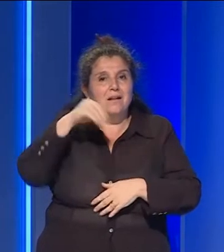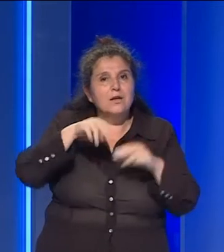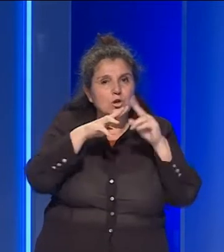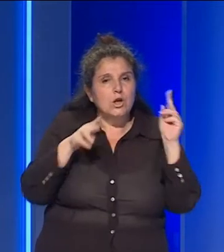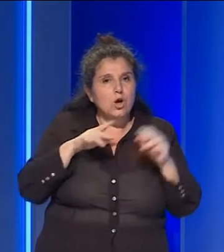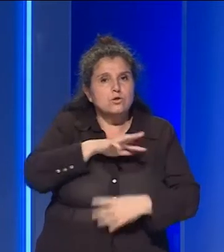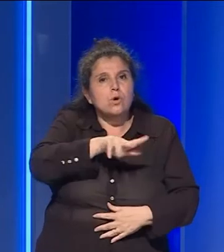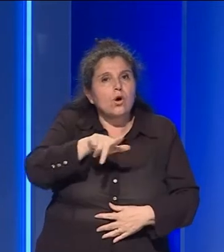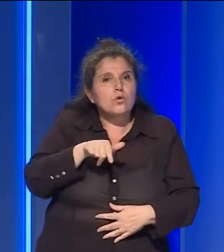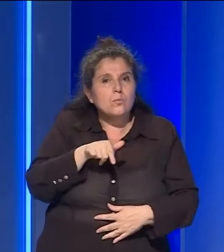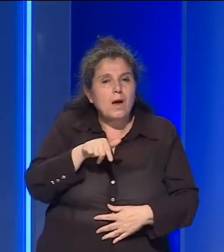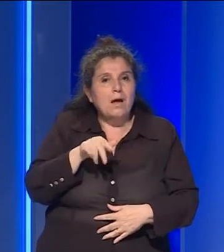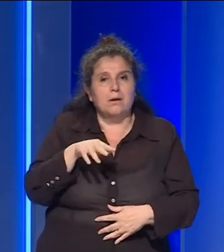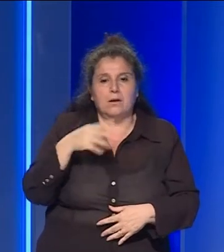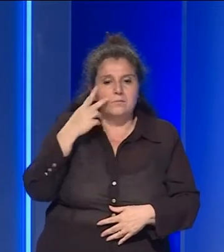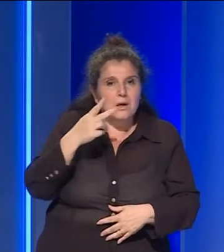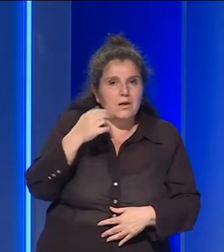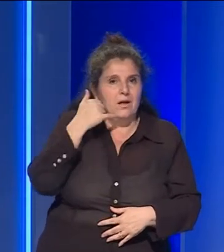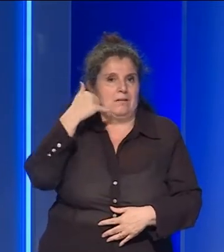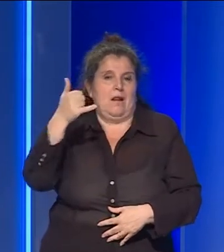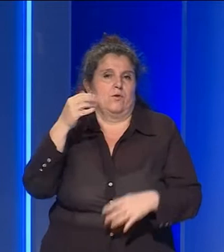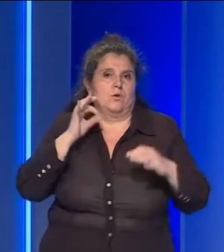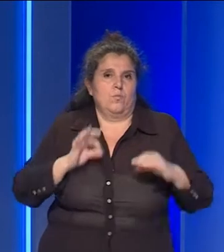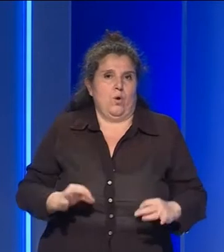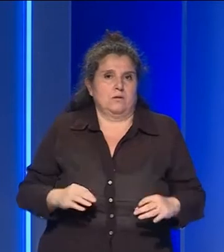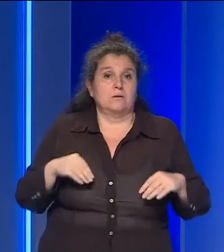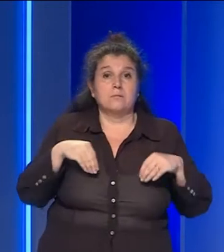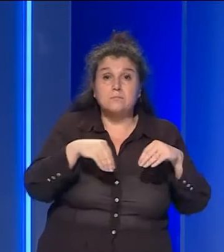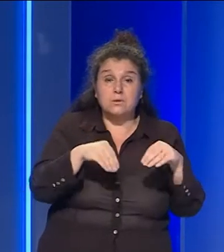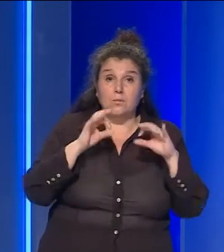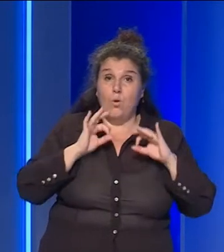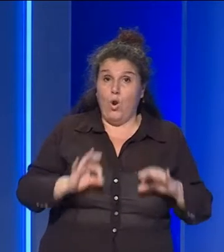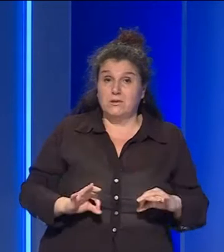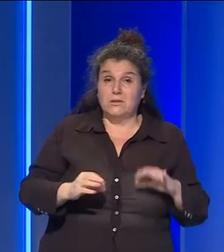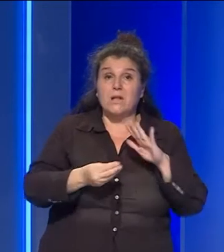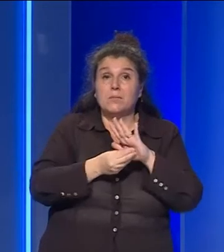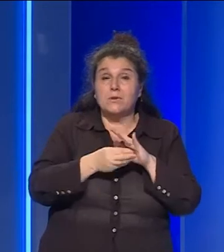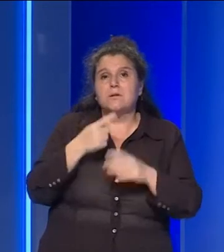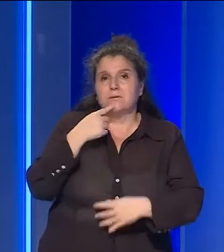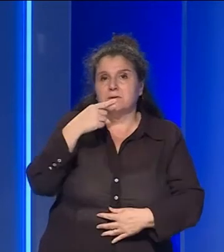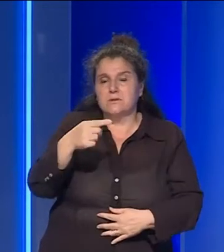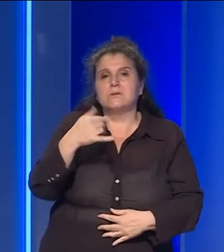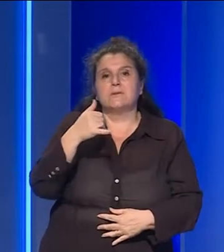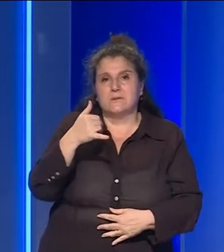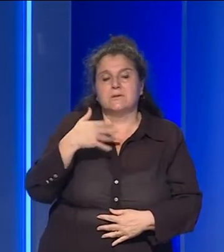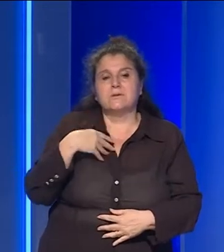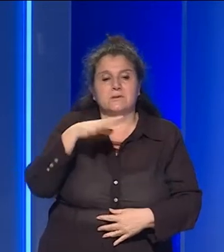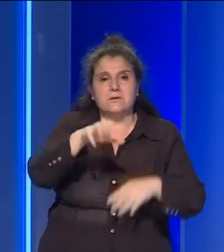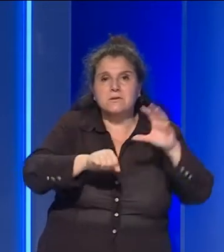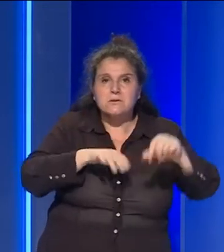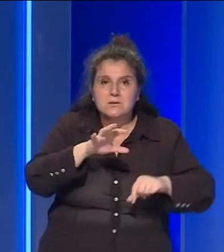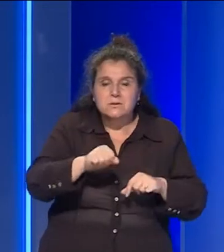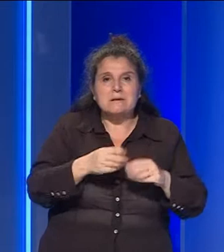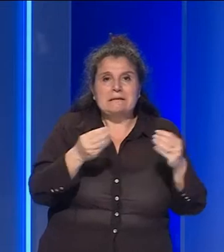a rubare merce e ha chiamato la polizia. All'arrivo della volante il dipendente ha confessato che stava per portare via